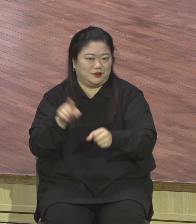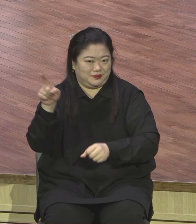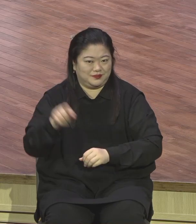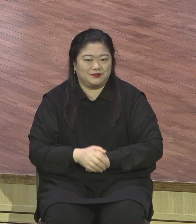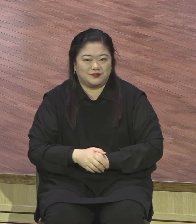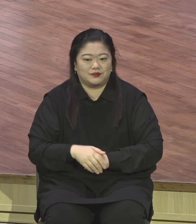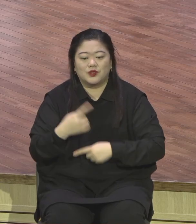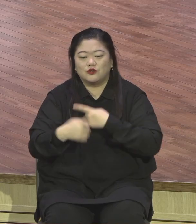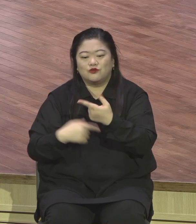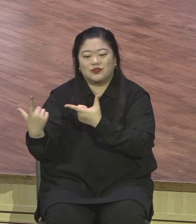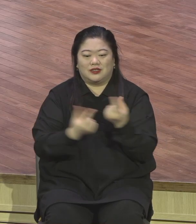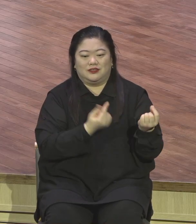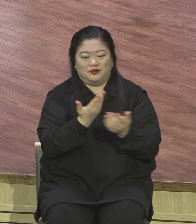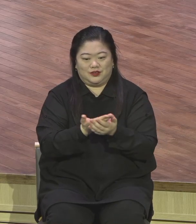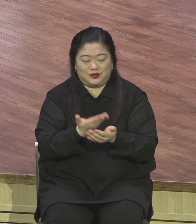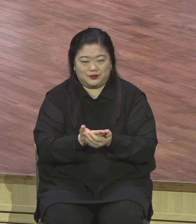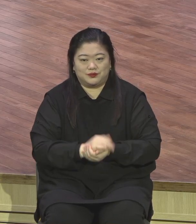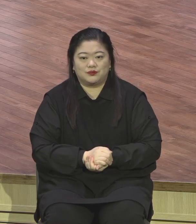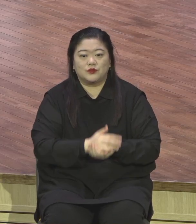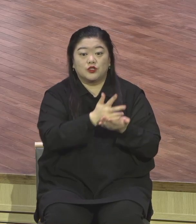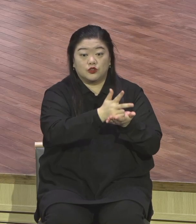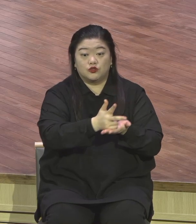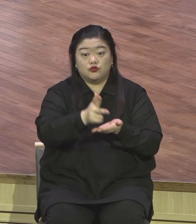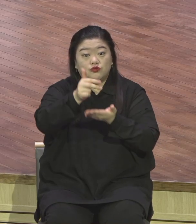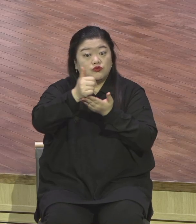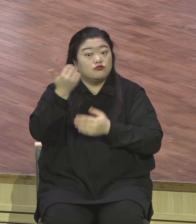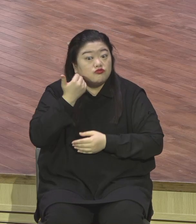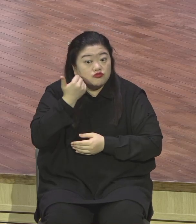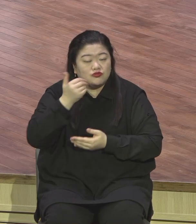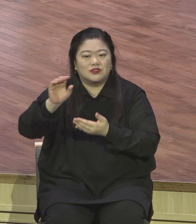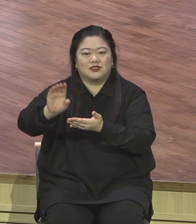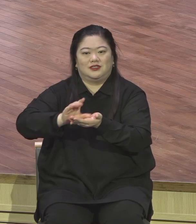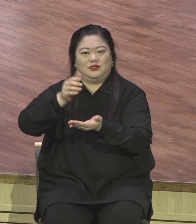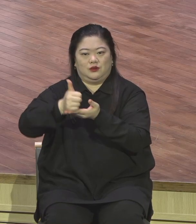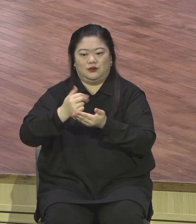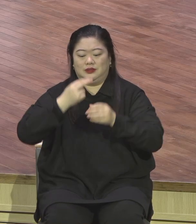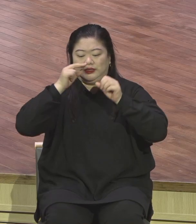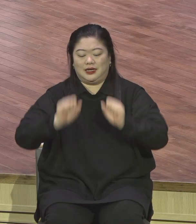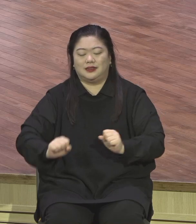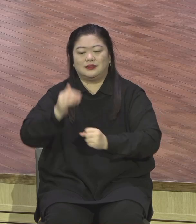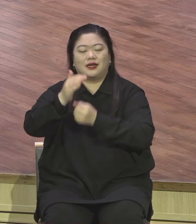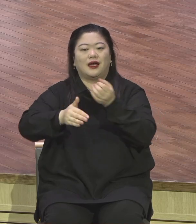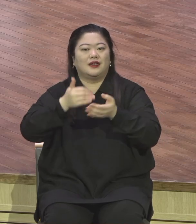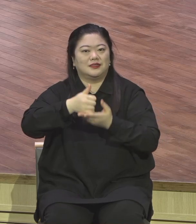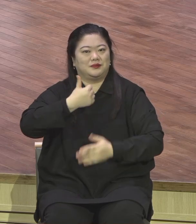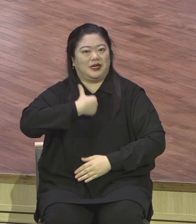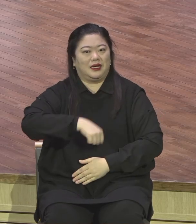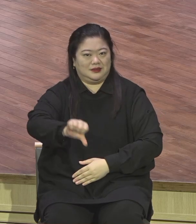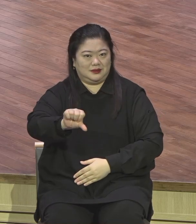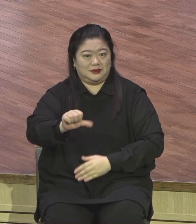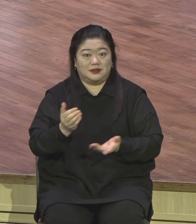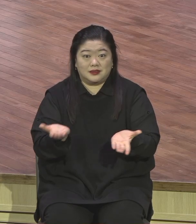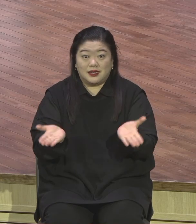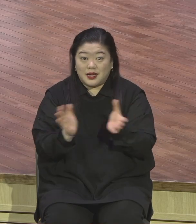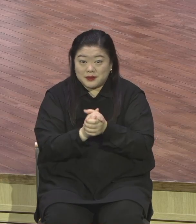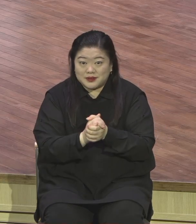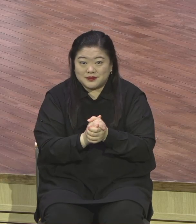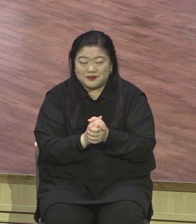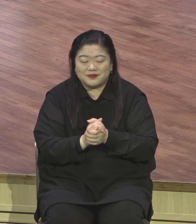주는 그리스도시오 살아계신 하나님의 아들이십니다. 아멘 우리 해외생들 같이